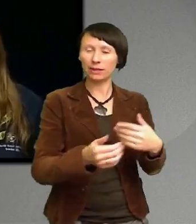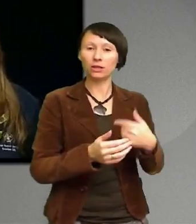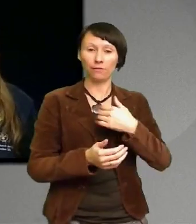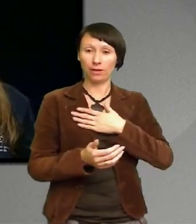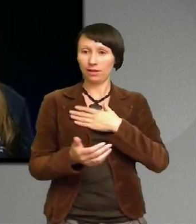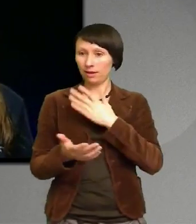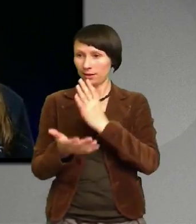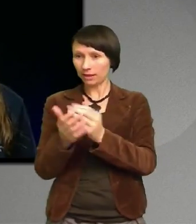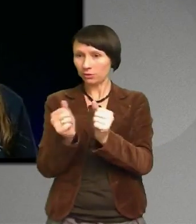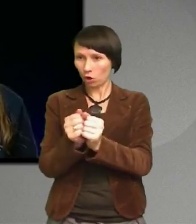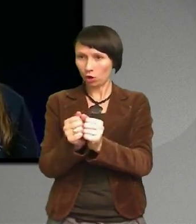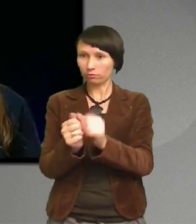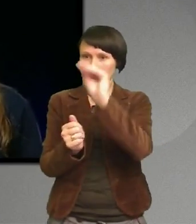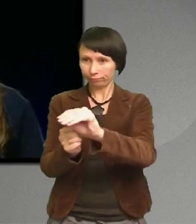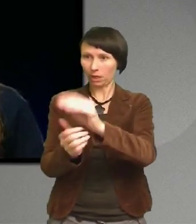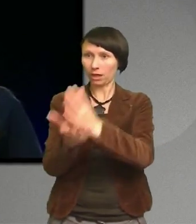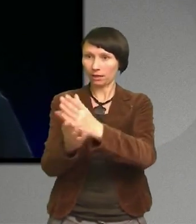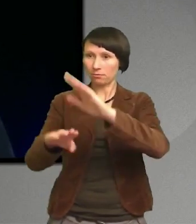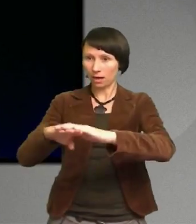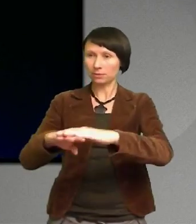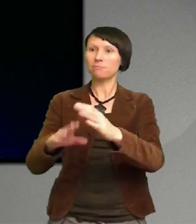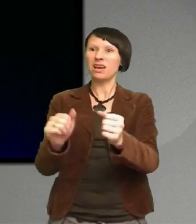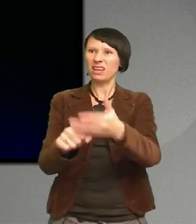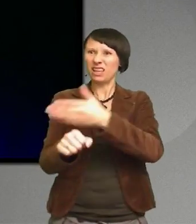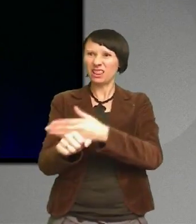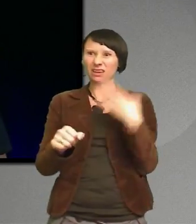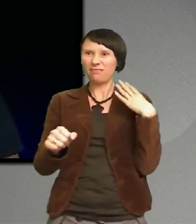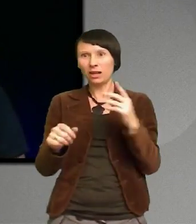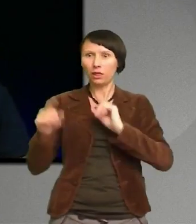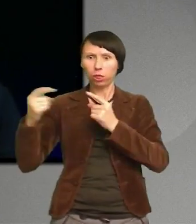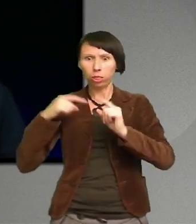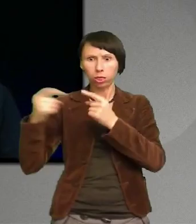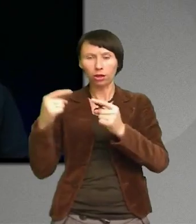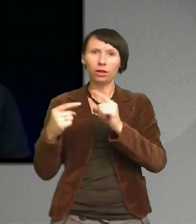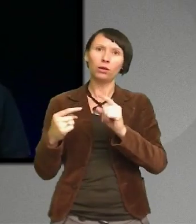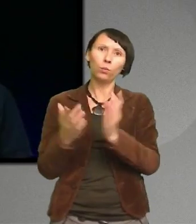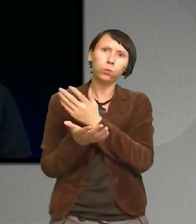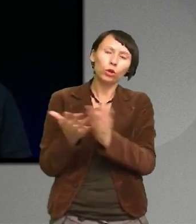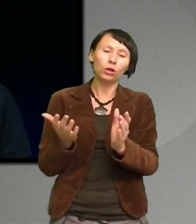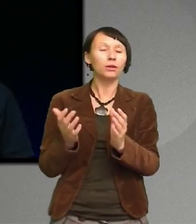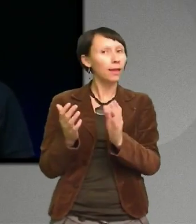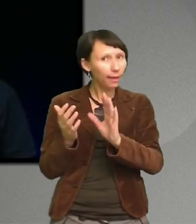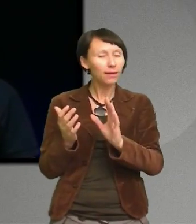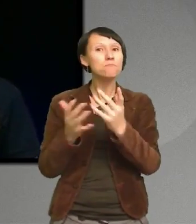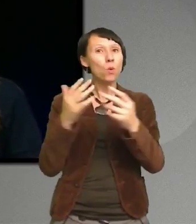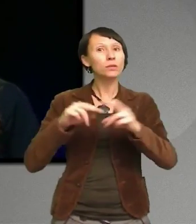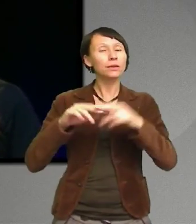struntprat Fast det har jag också fått lära mig Det är inte struntprat Utan det är väldigt viktigt för många Det har varit